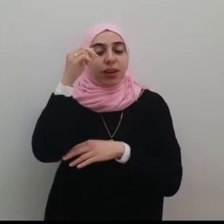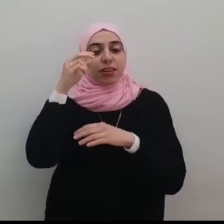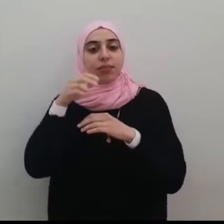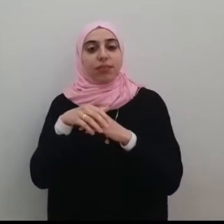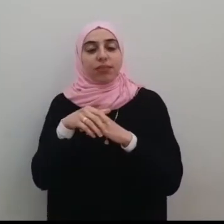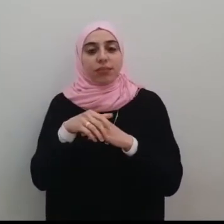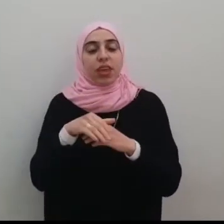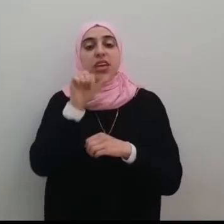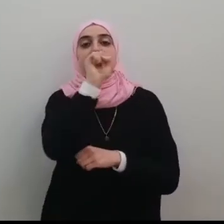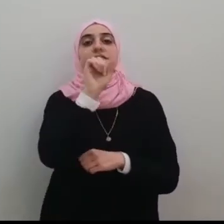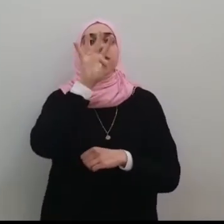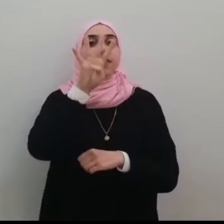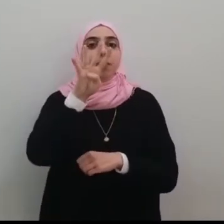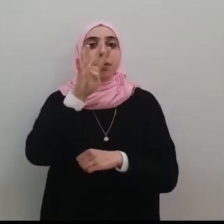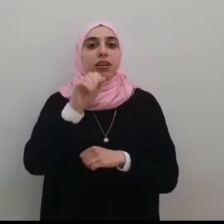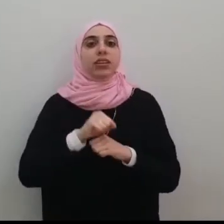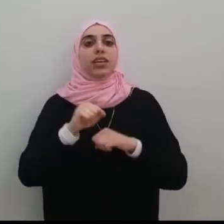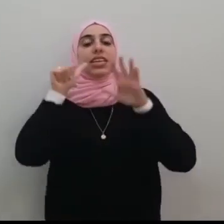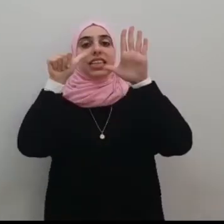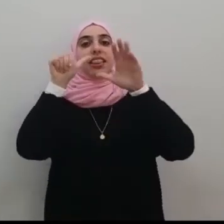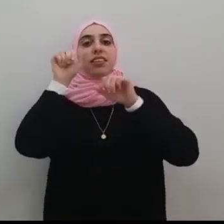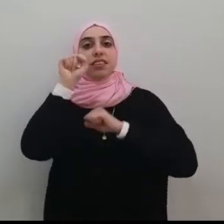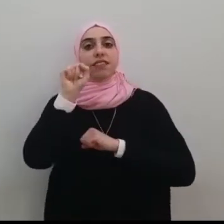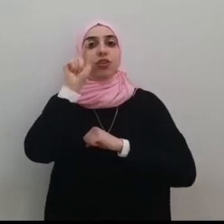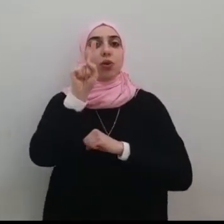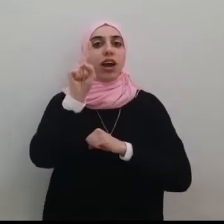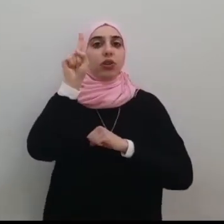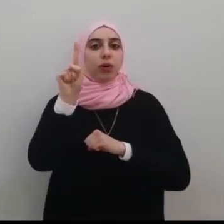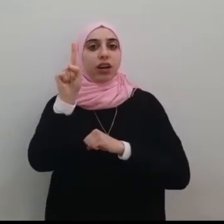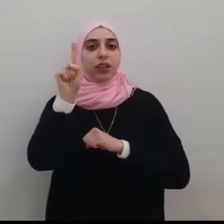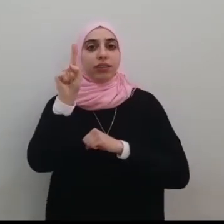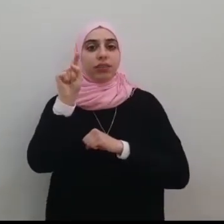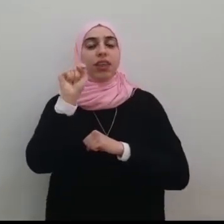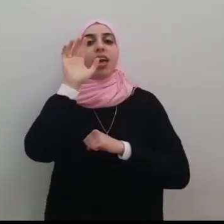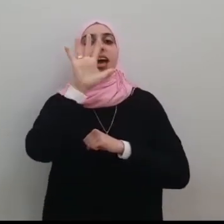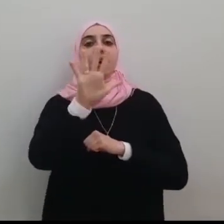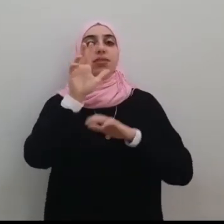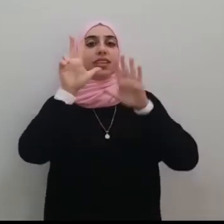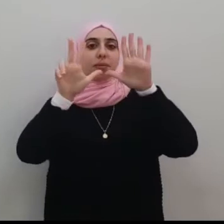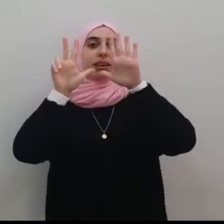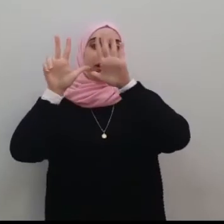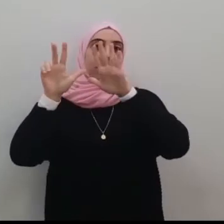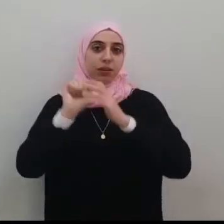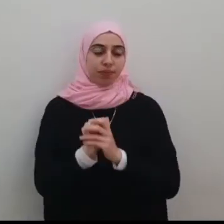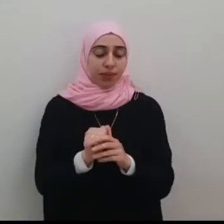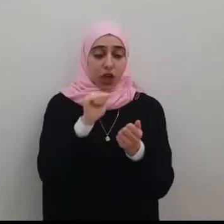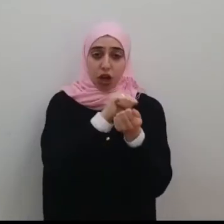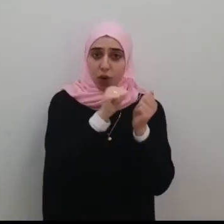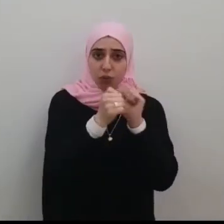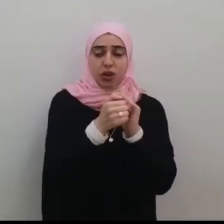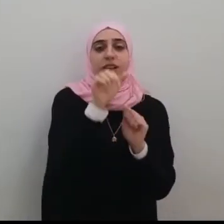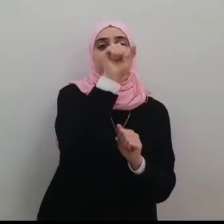04-6011-588 أو 04